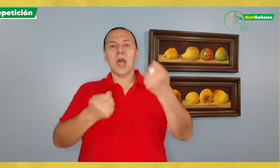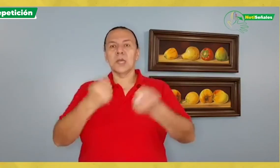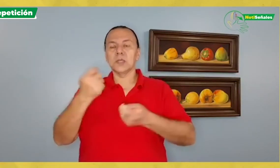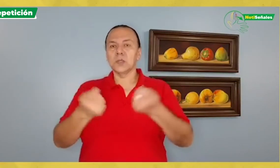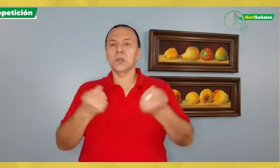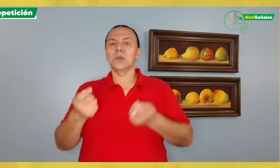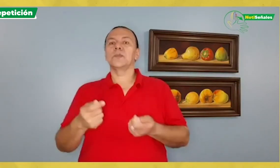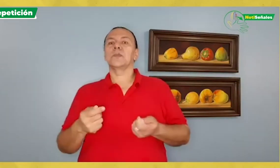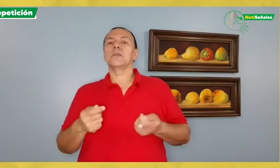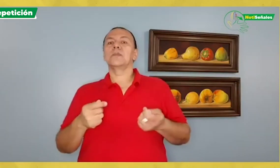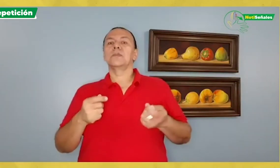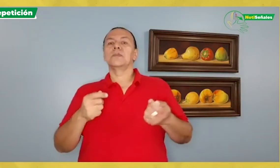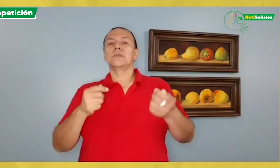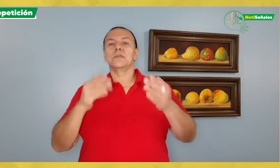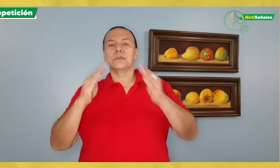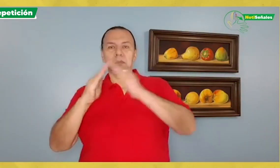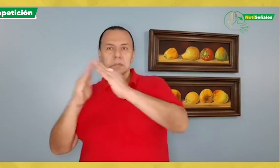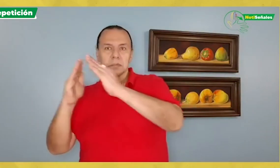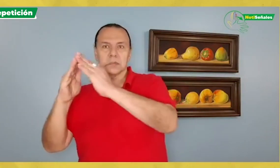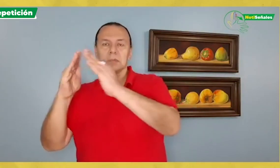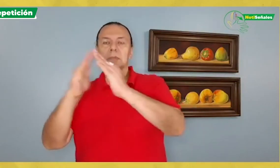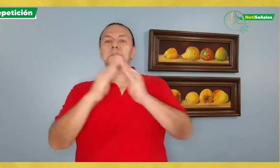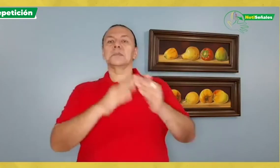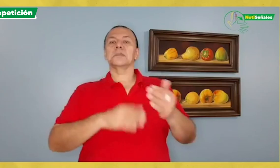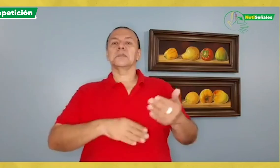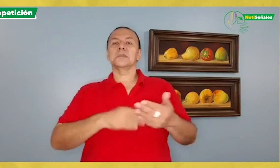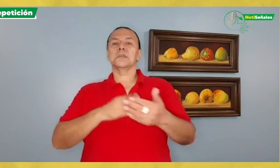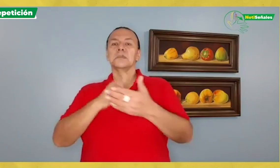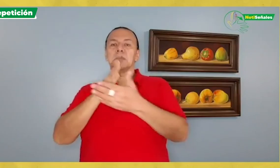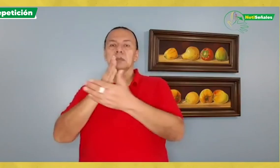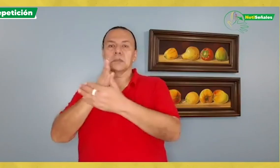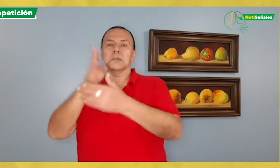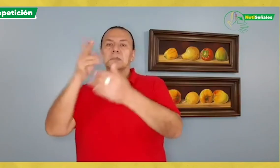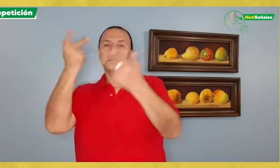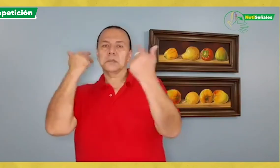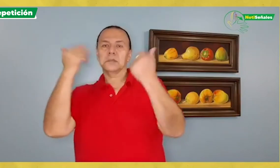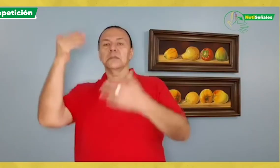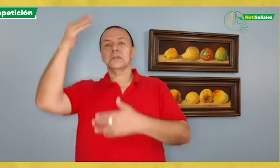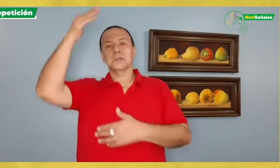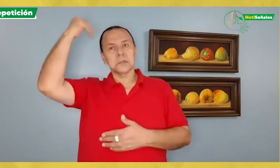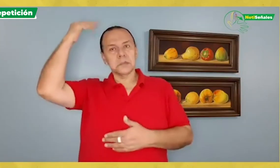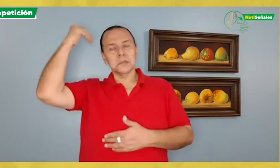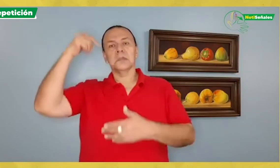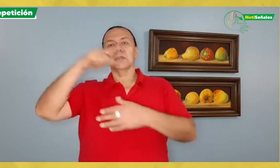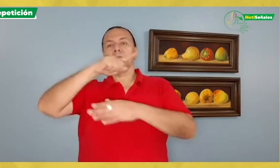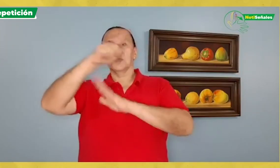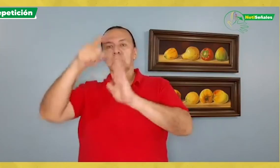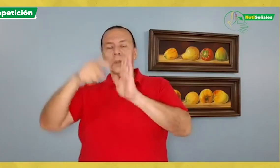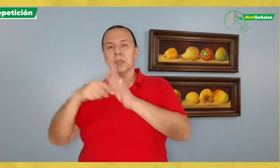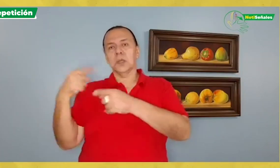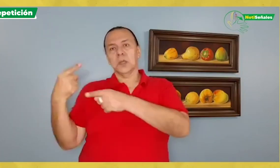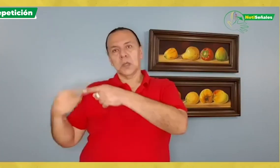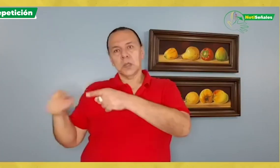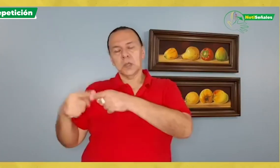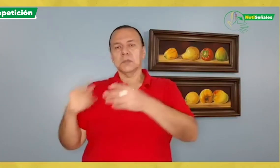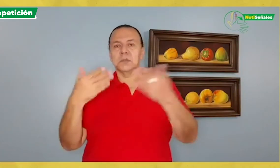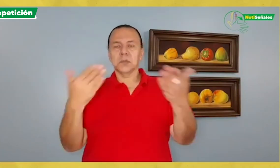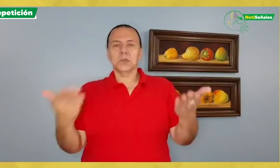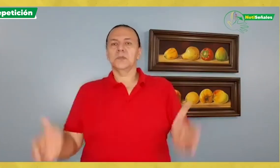negocio es a domicilio consiste en realizar cortes de cabello aplicar tinturas entre otros servicios